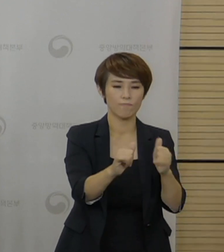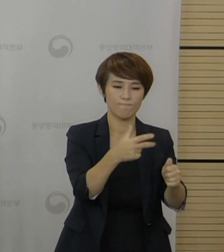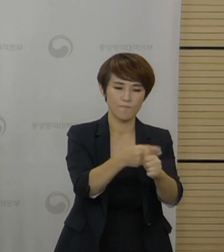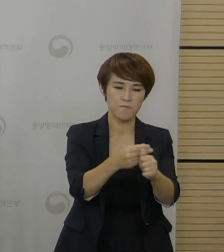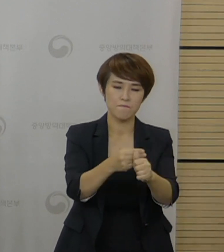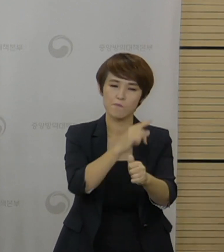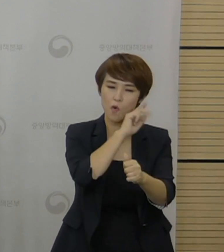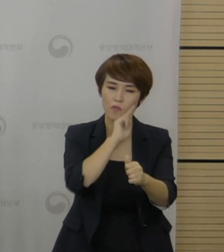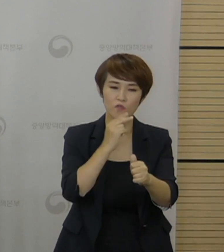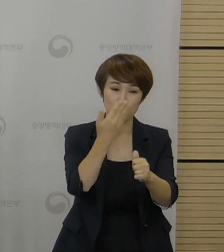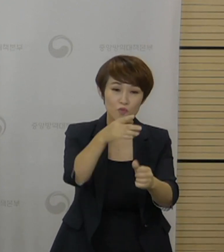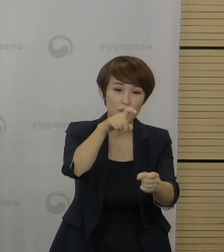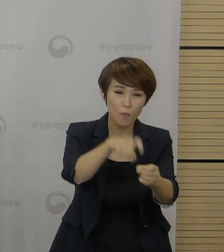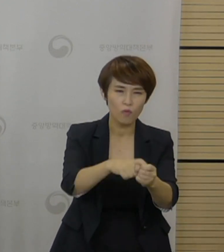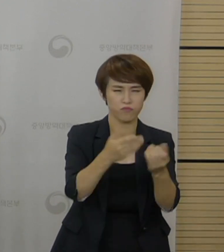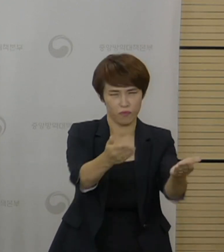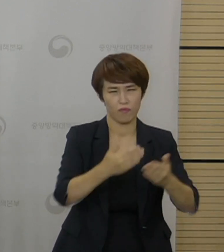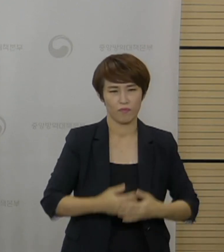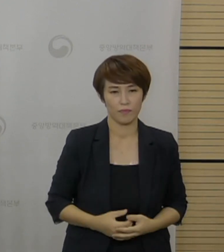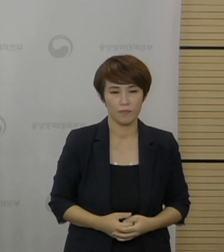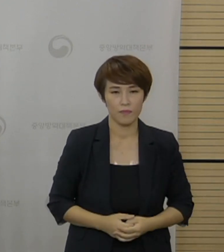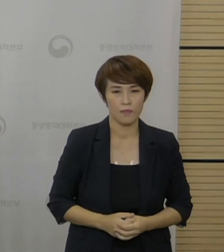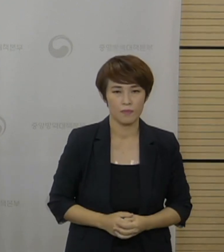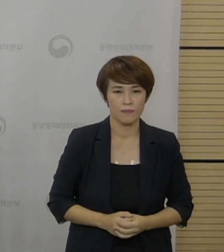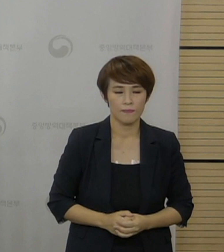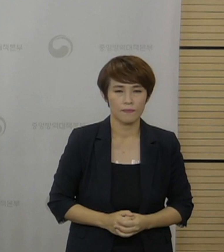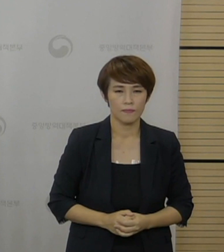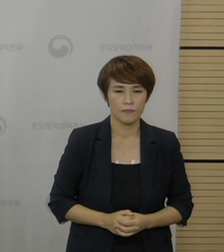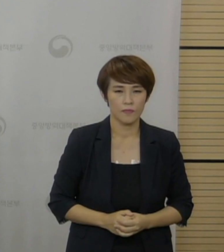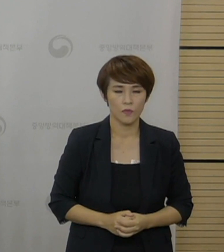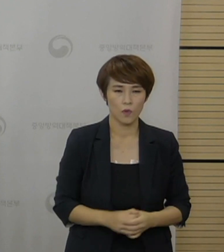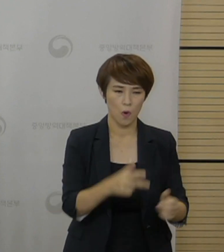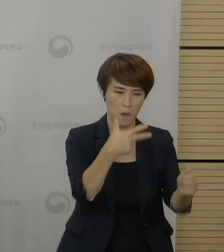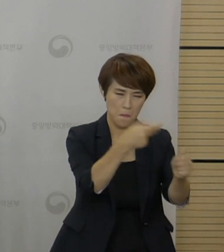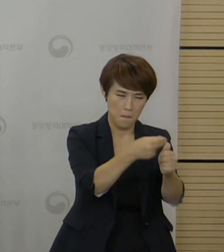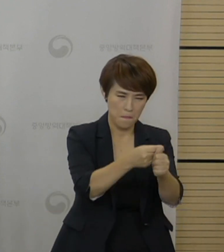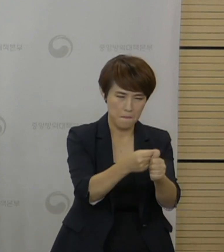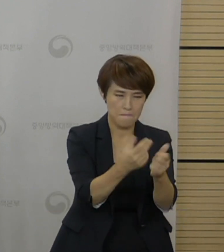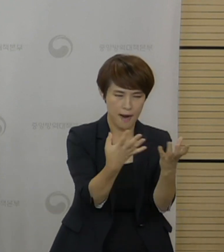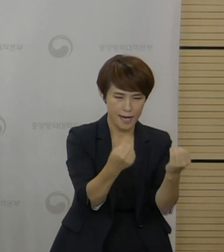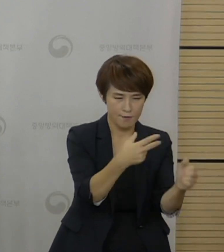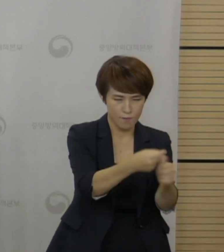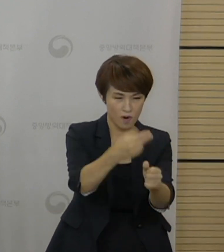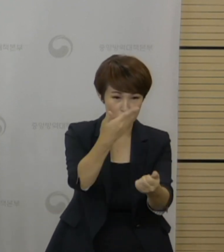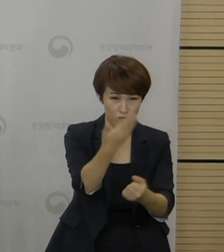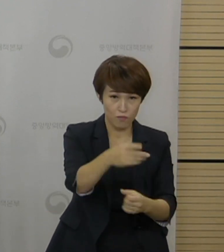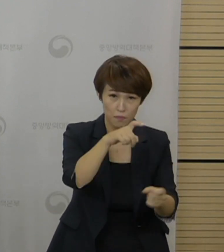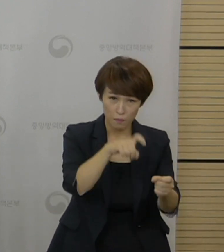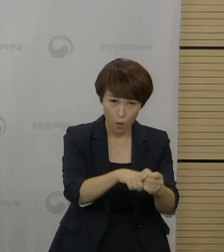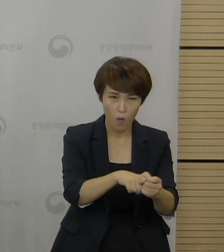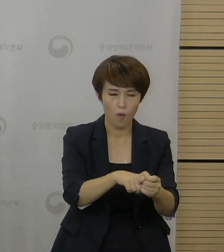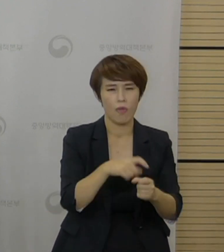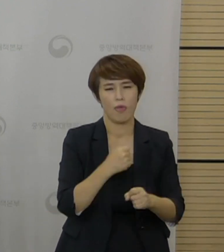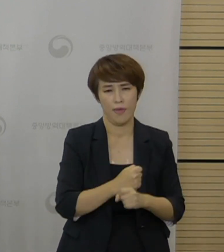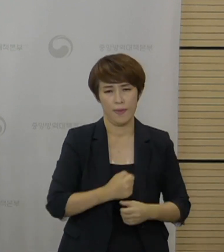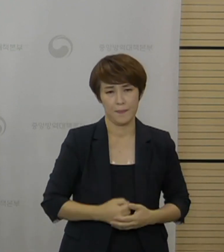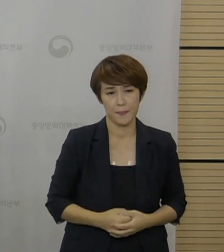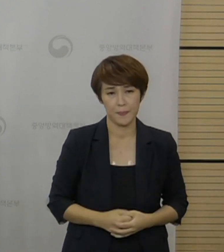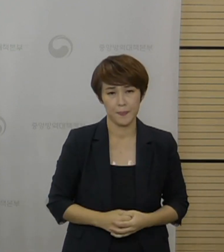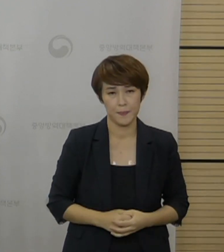편의를 제공하기 위한 것이고 대규모 접종을 조금 더 신속하게 진행하기 위한 방안입니다. 그렇기 때문에